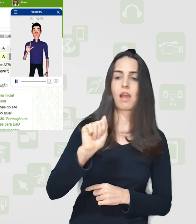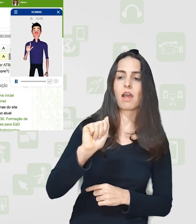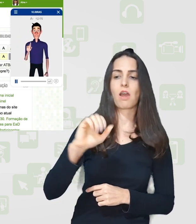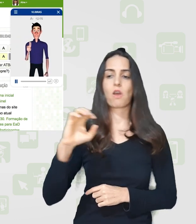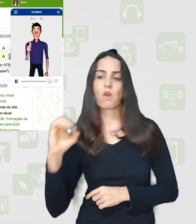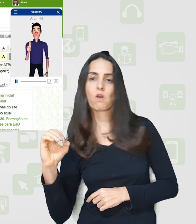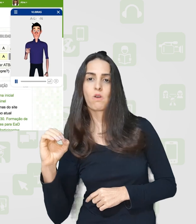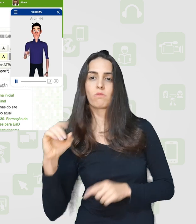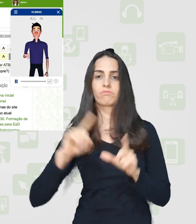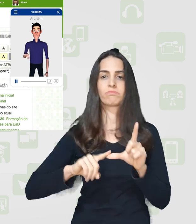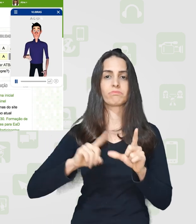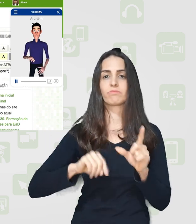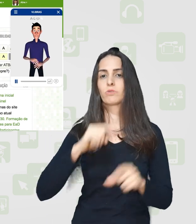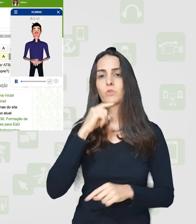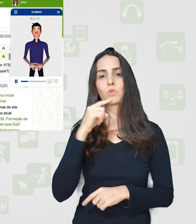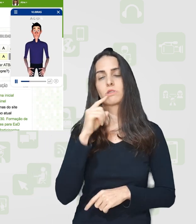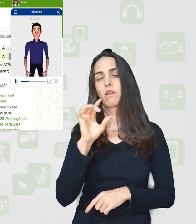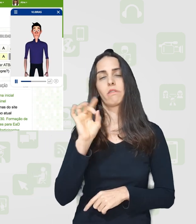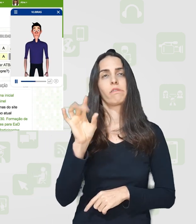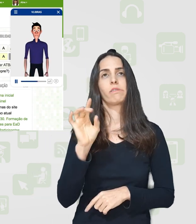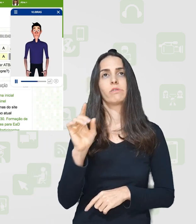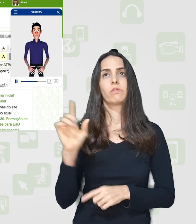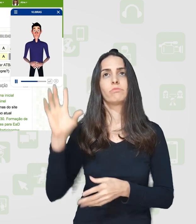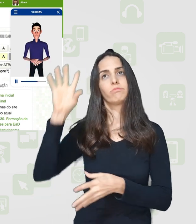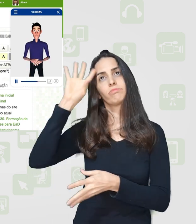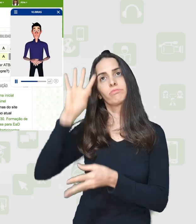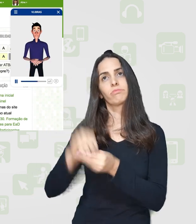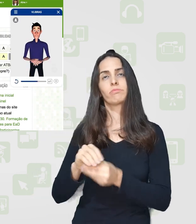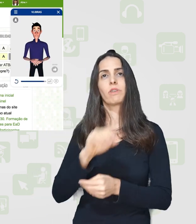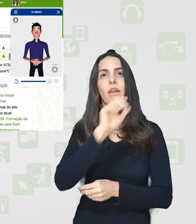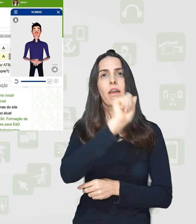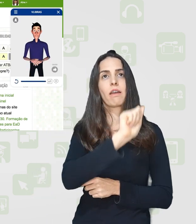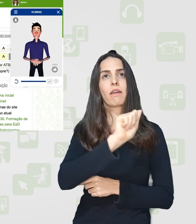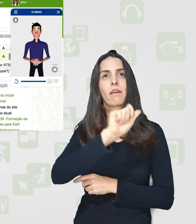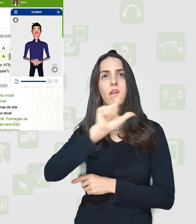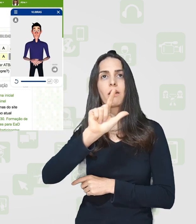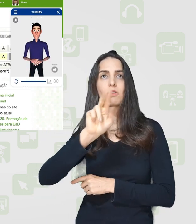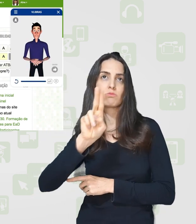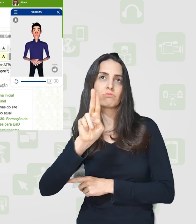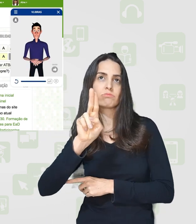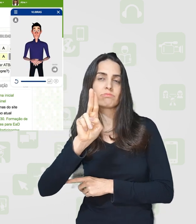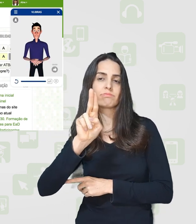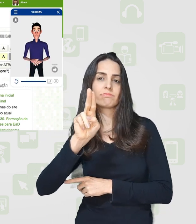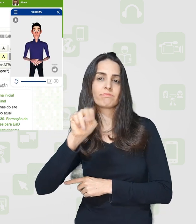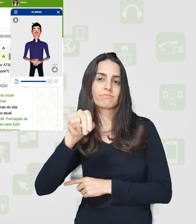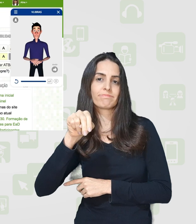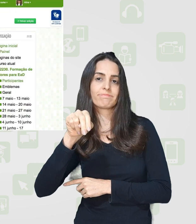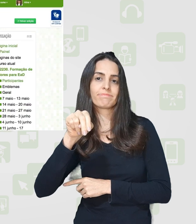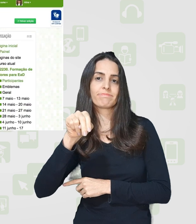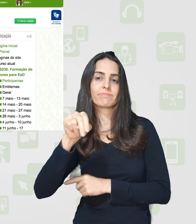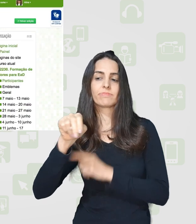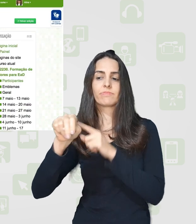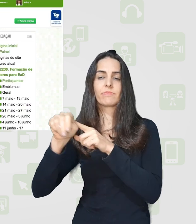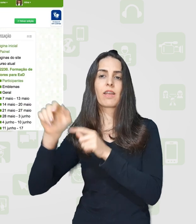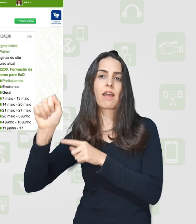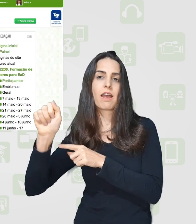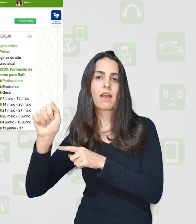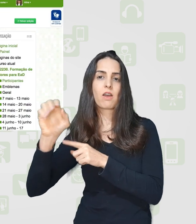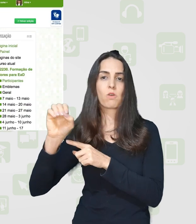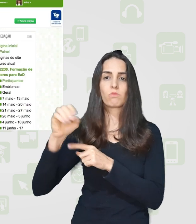esse arroba como ou como o. Ele simplesmente ignora, tá? E, ora,